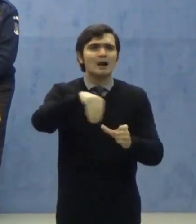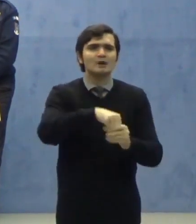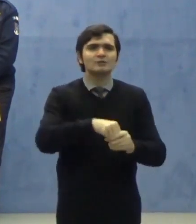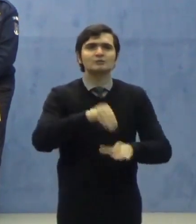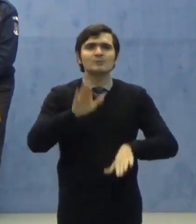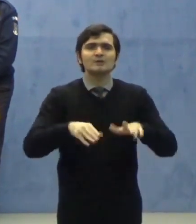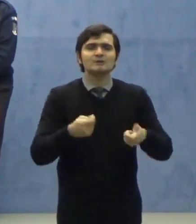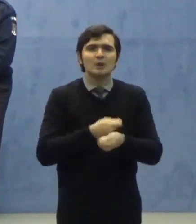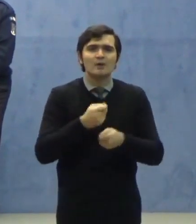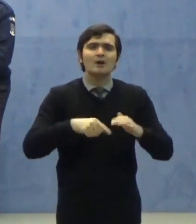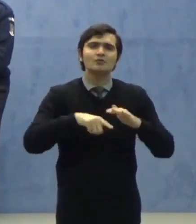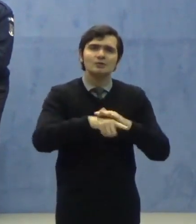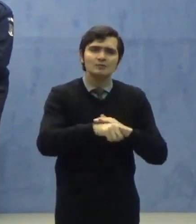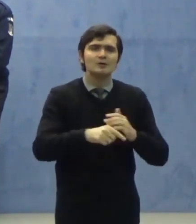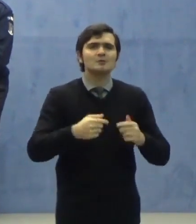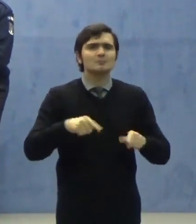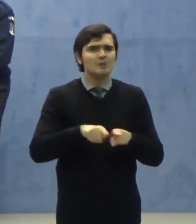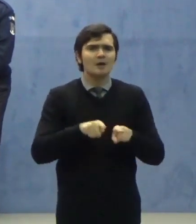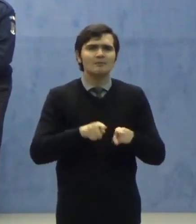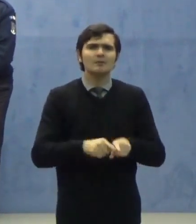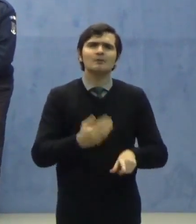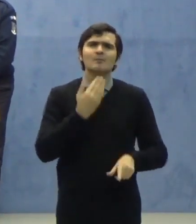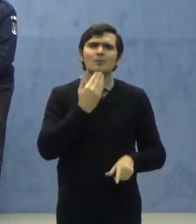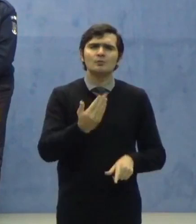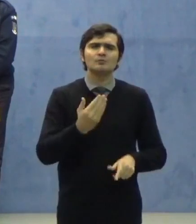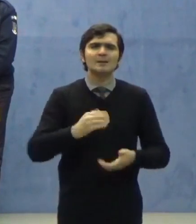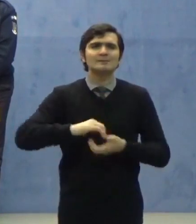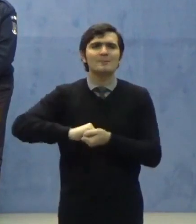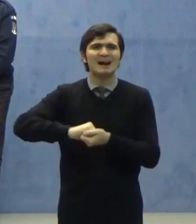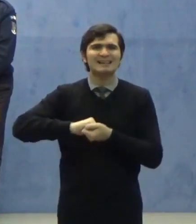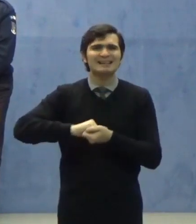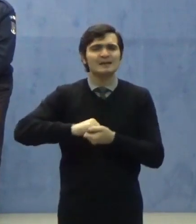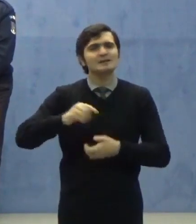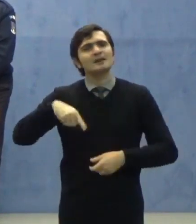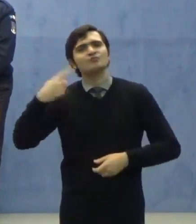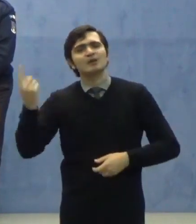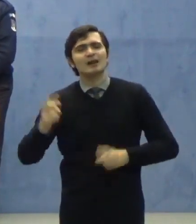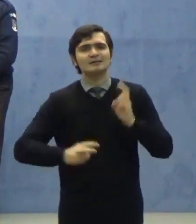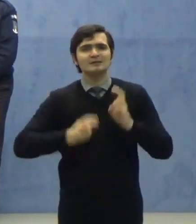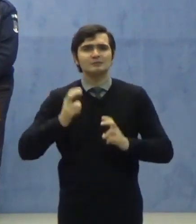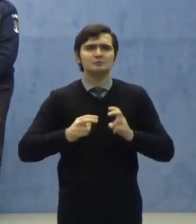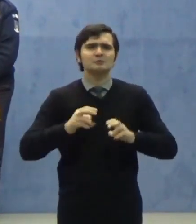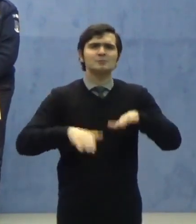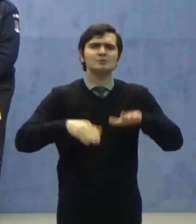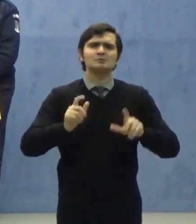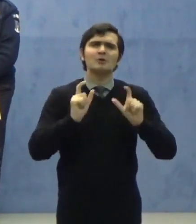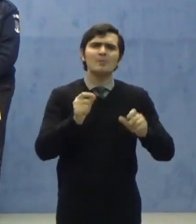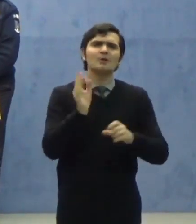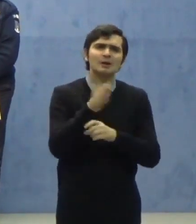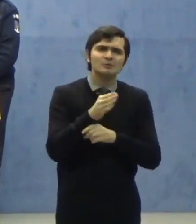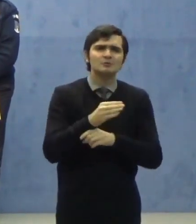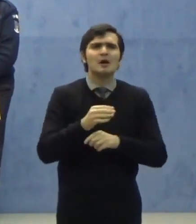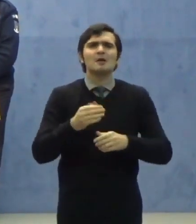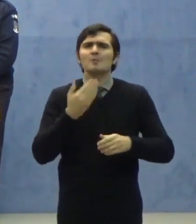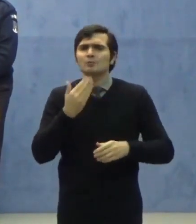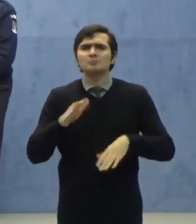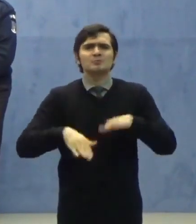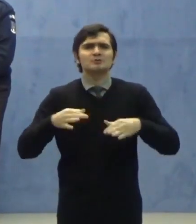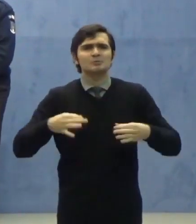Afacerul Interne, mulțumesc și partenerilor din celelalte instituții, Ministerul Apărării Național, Ministerul Sănătății,